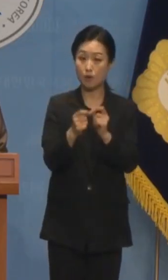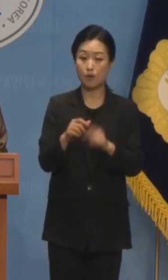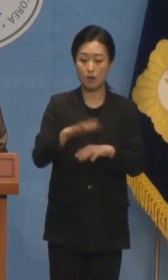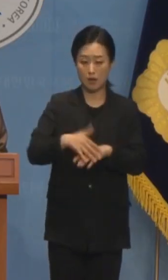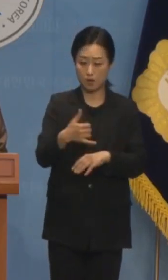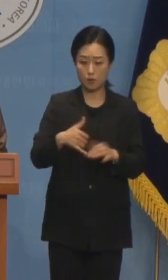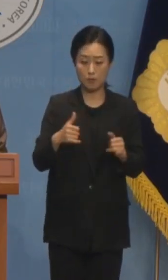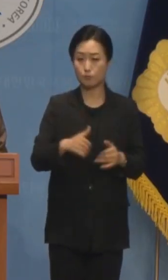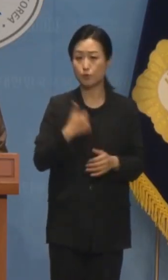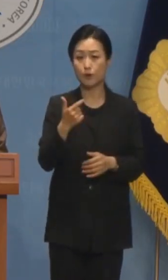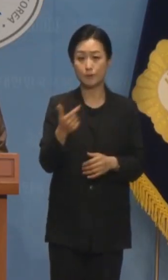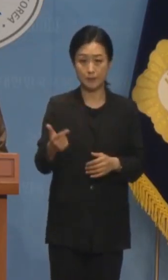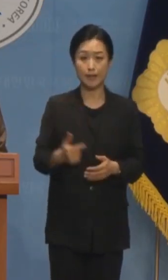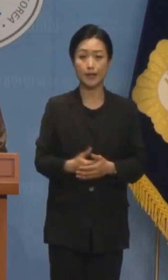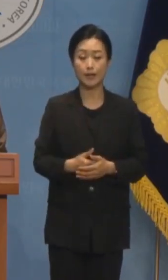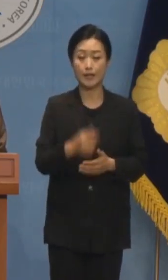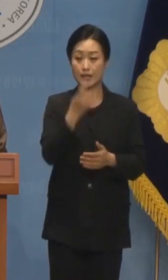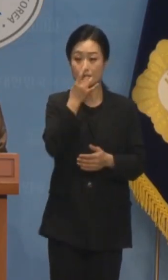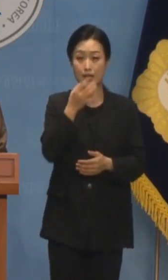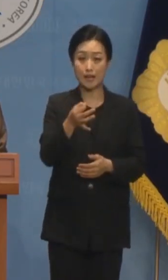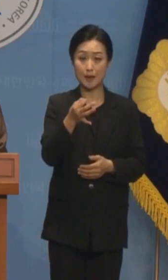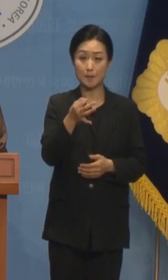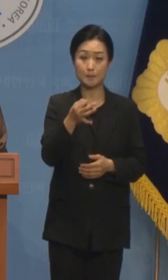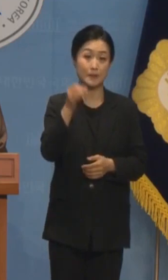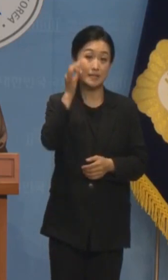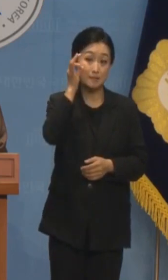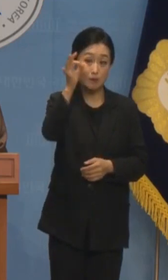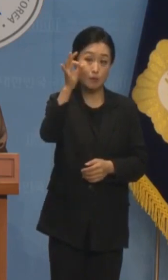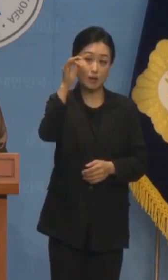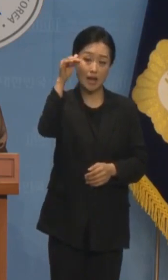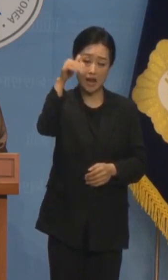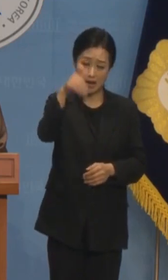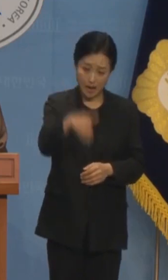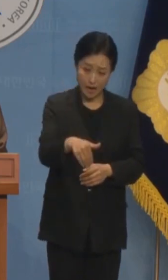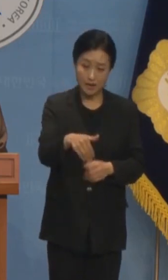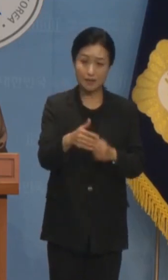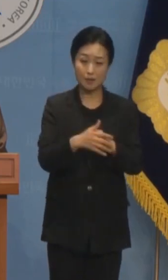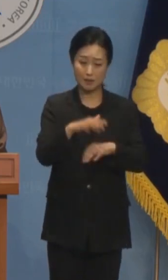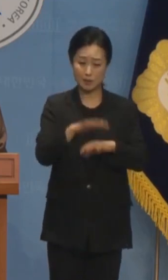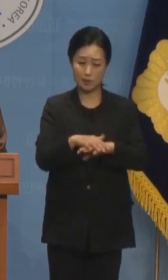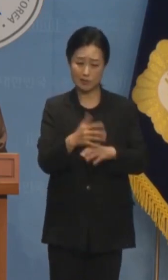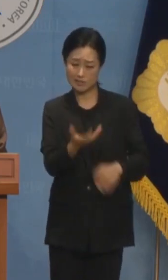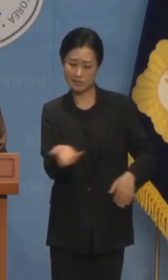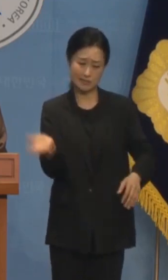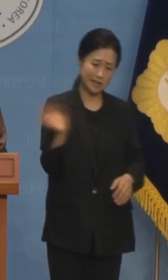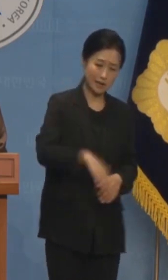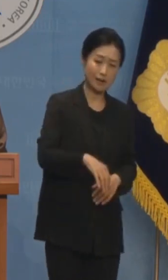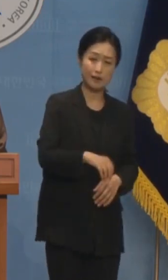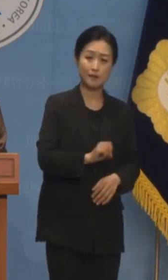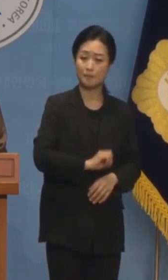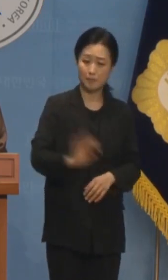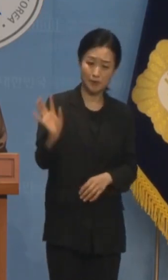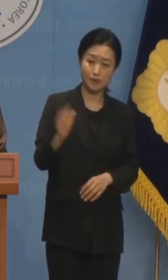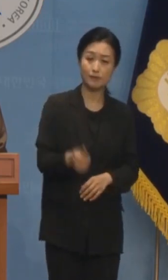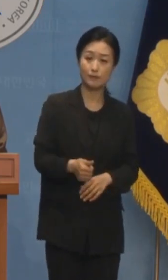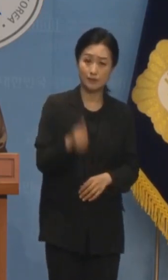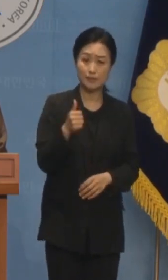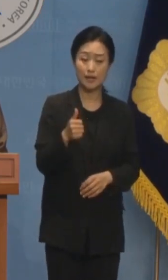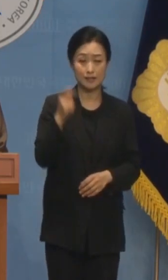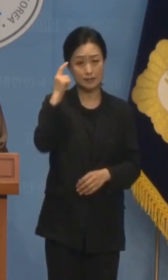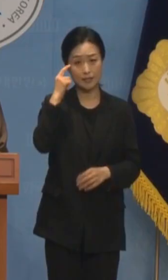커지고 있습니다 쌀값이 10개월째 하락하면서 아예 논을 갈아엎는 농민들도 속출하고 있습니다